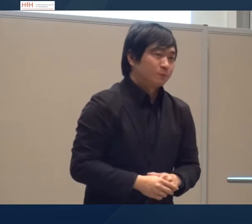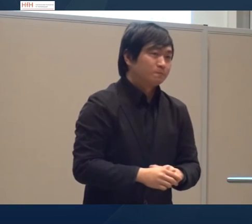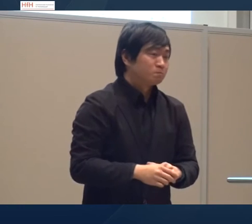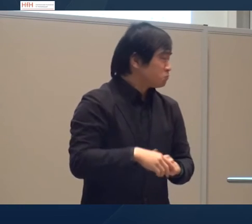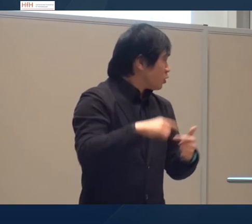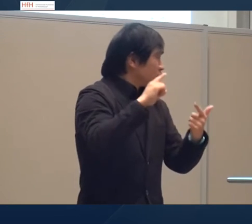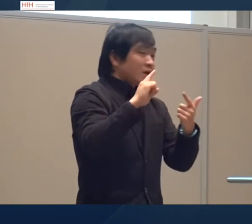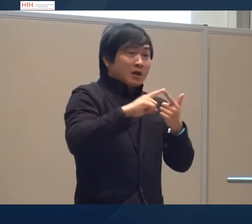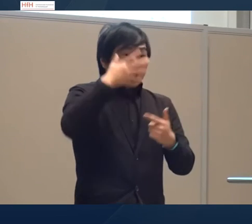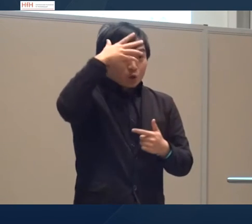läuft dieser Satz Typ